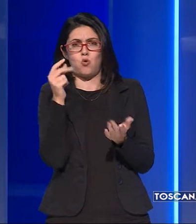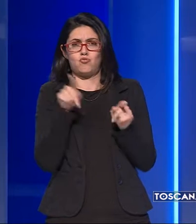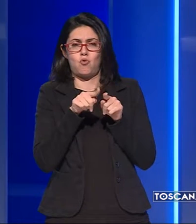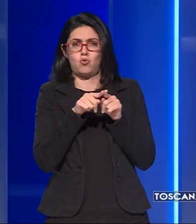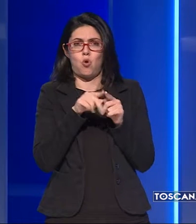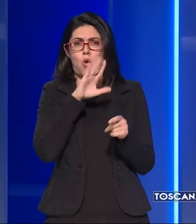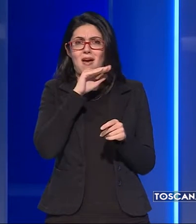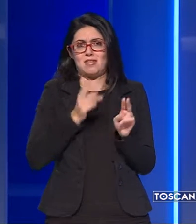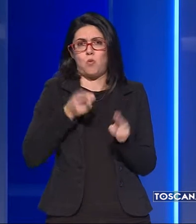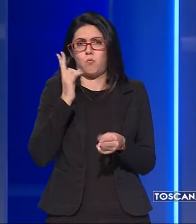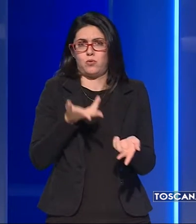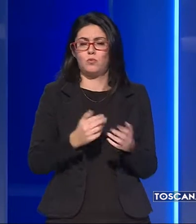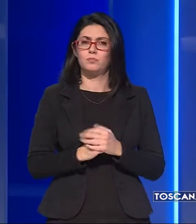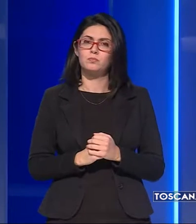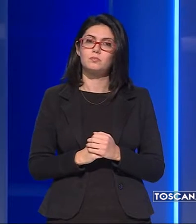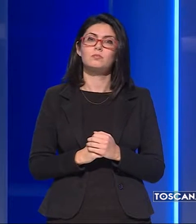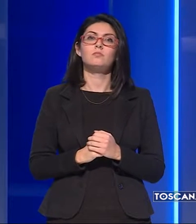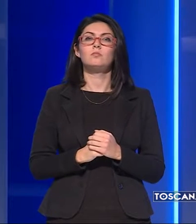rispetto al ragazzo.